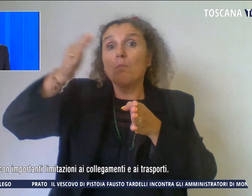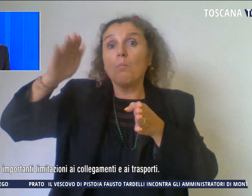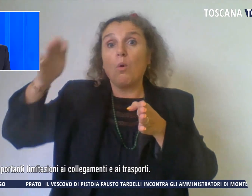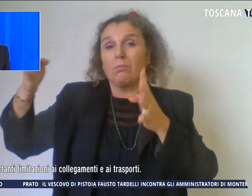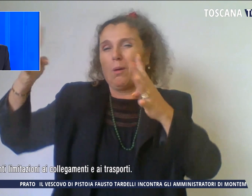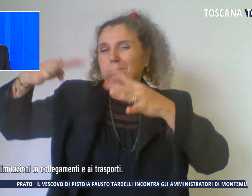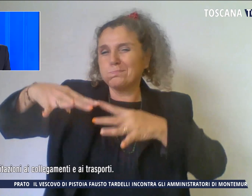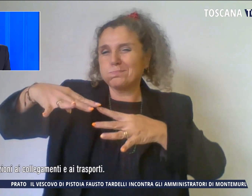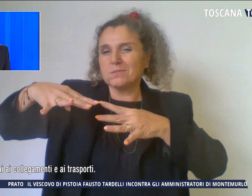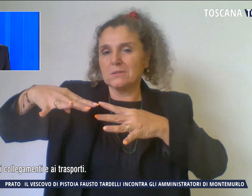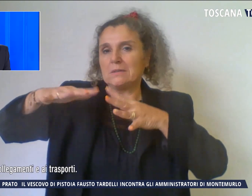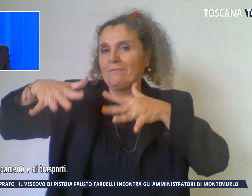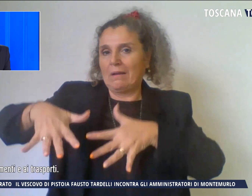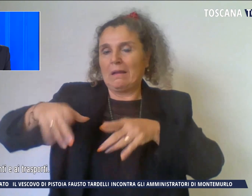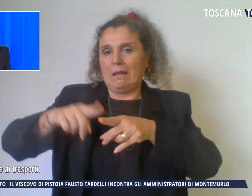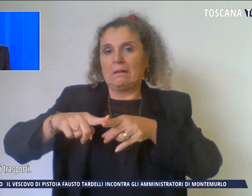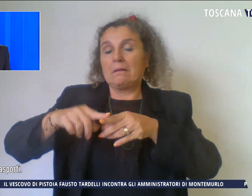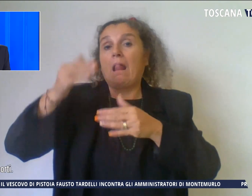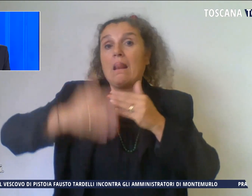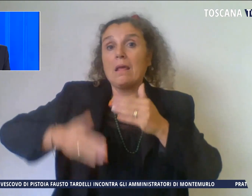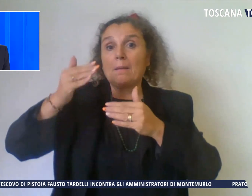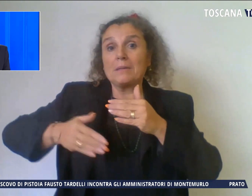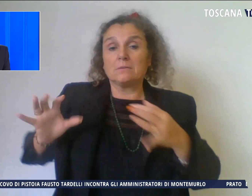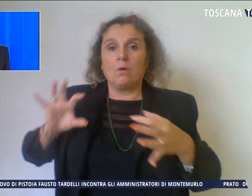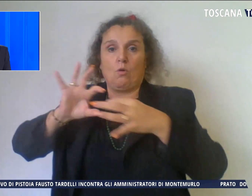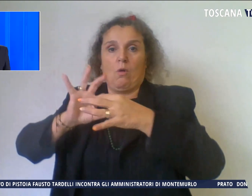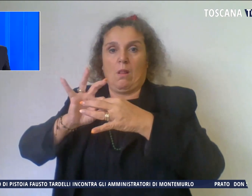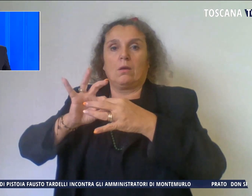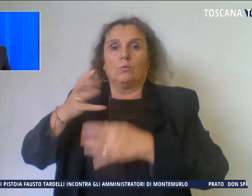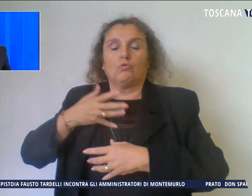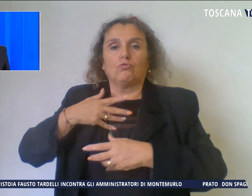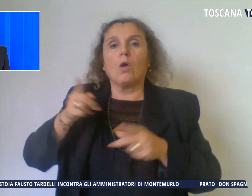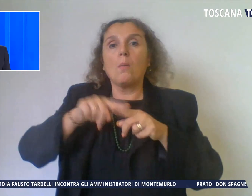importanti limitazioni a collegamenti e ai trasporti.